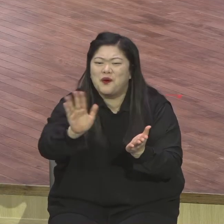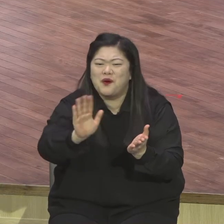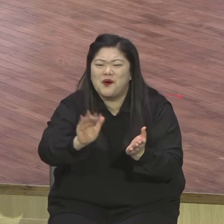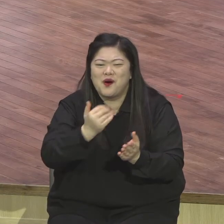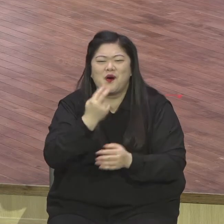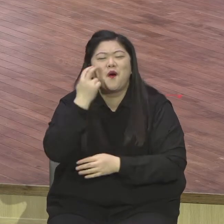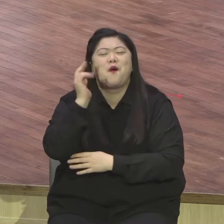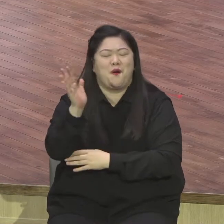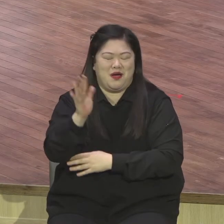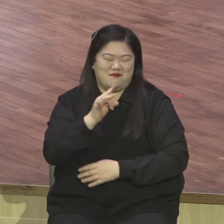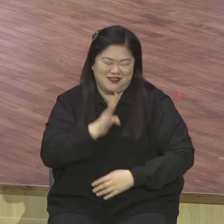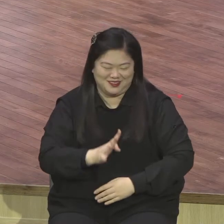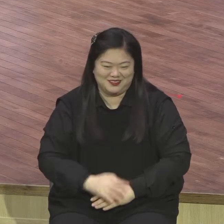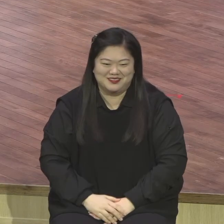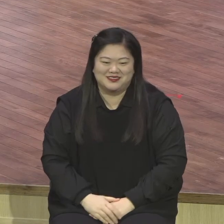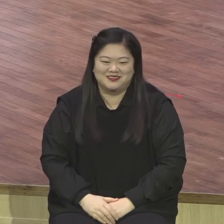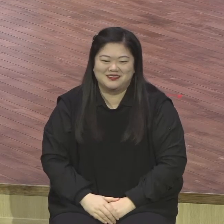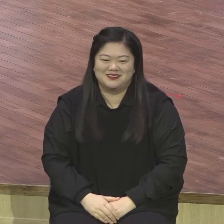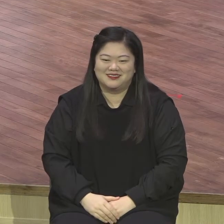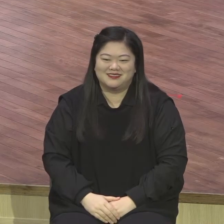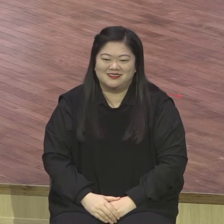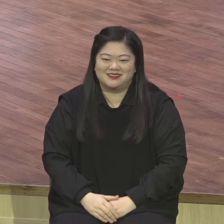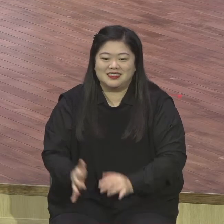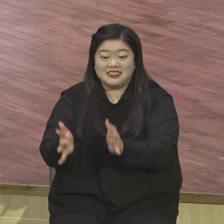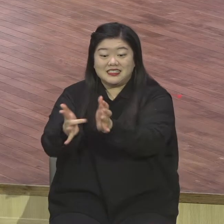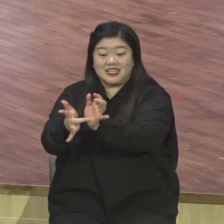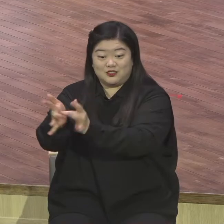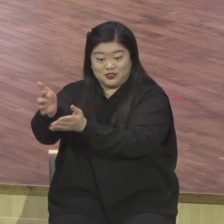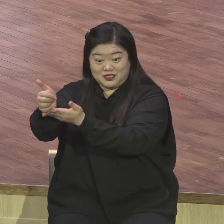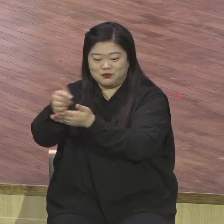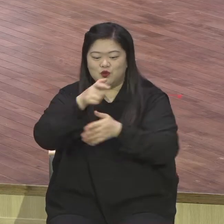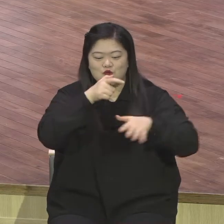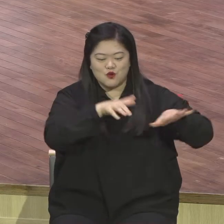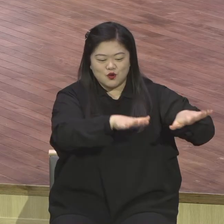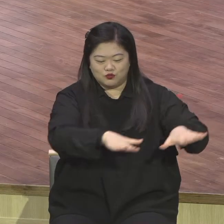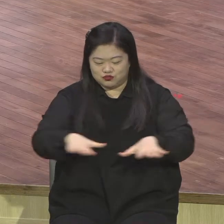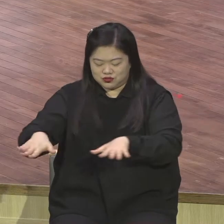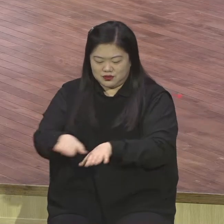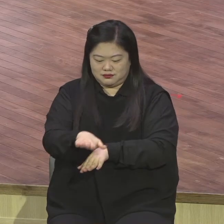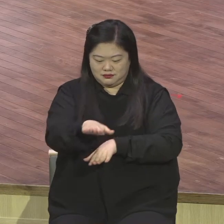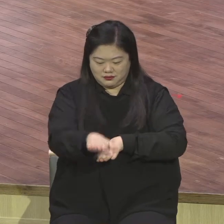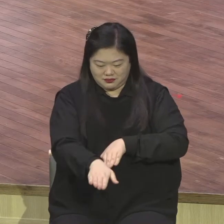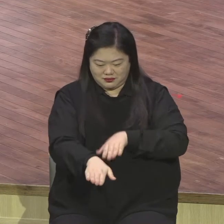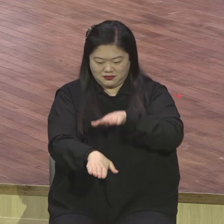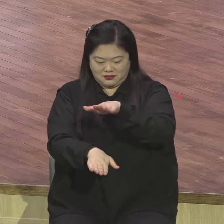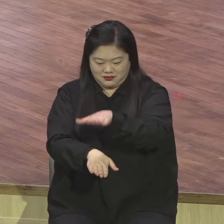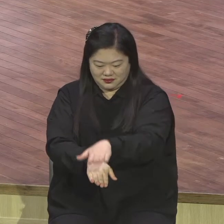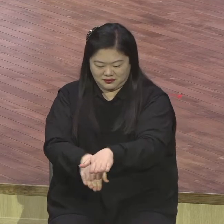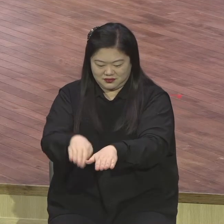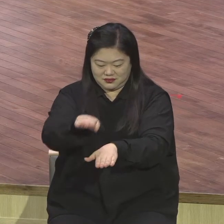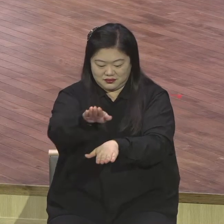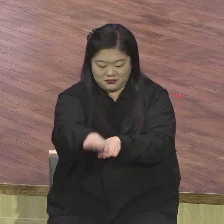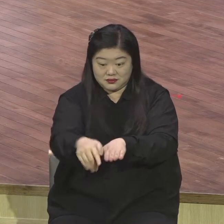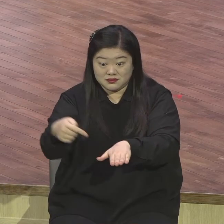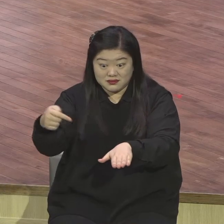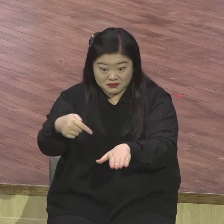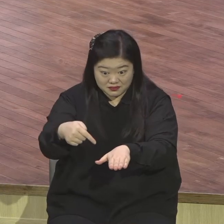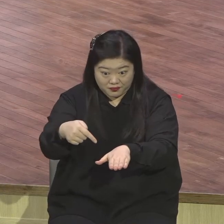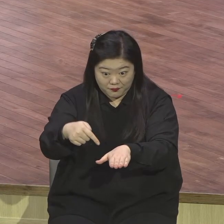예수님이 물 위로 걸으신 사건 물을 바다 위로 걸으신 사건 예수님이 십자가에